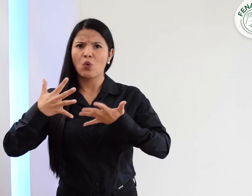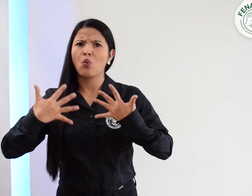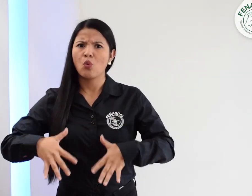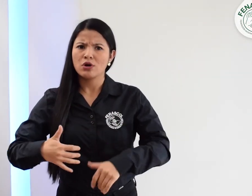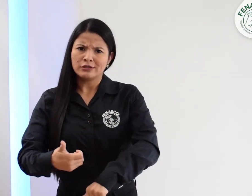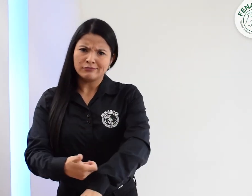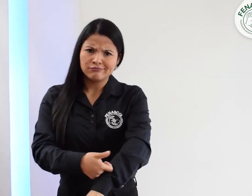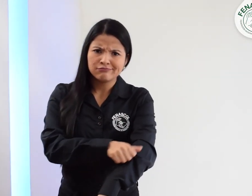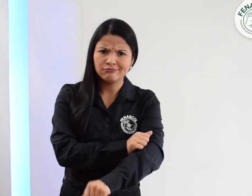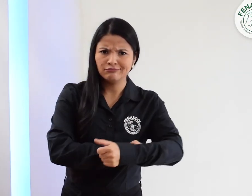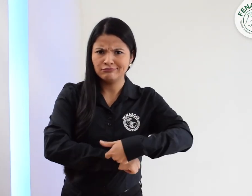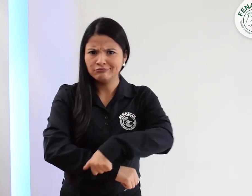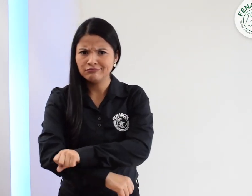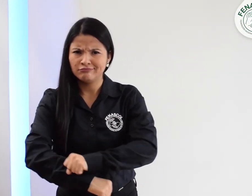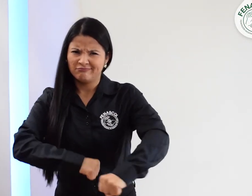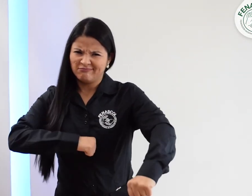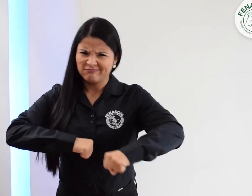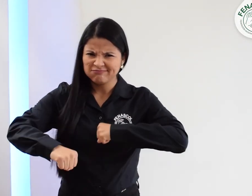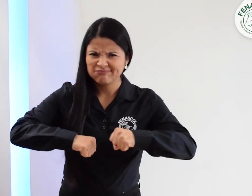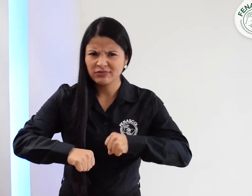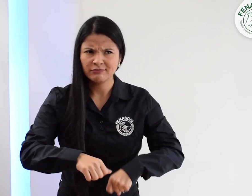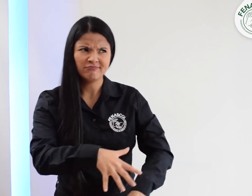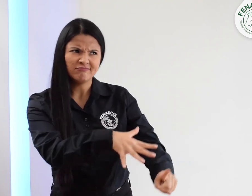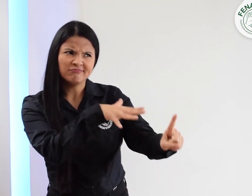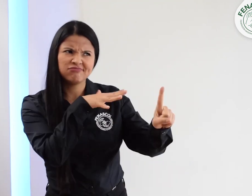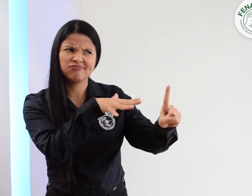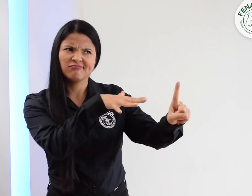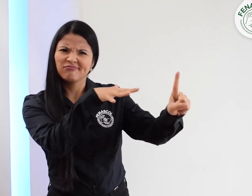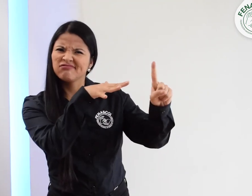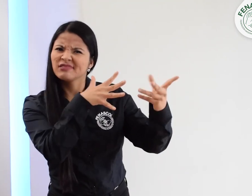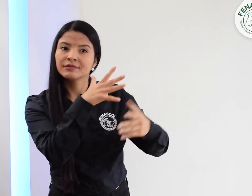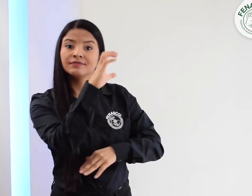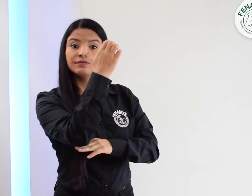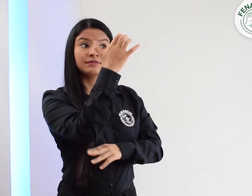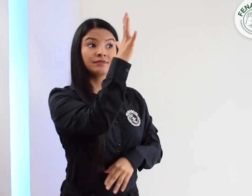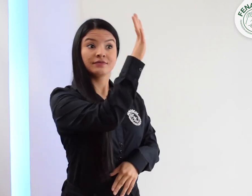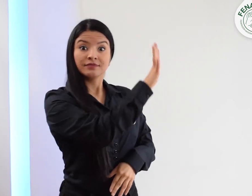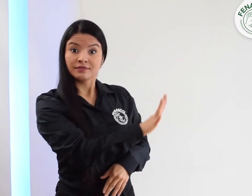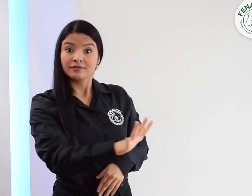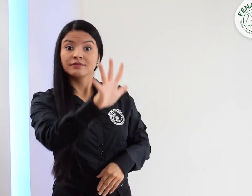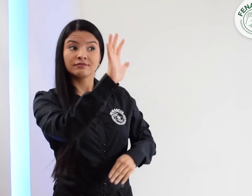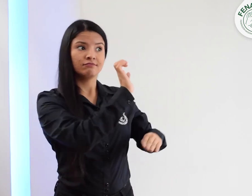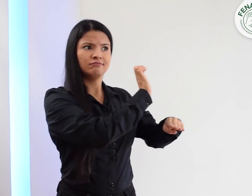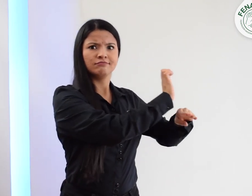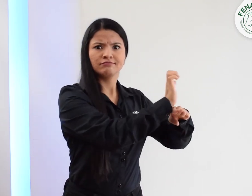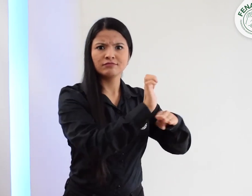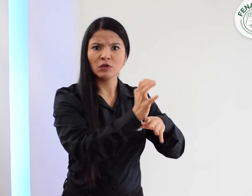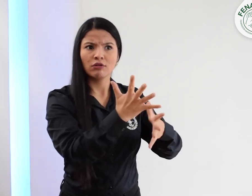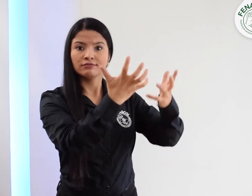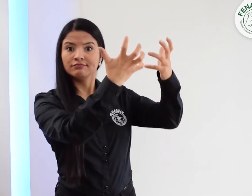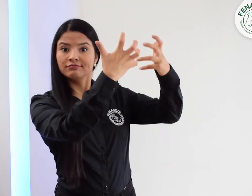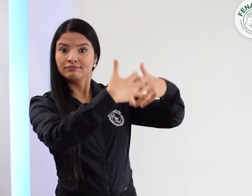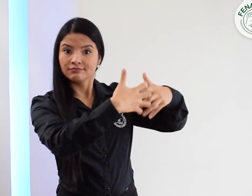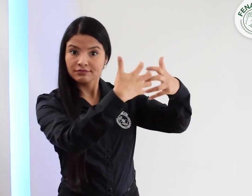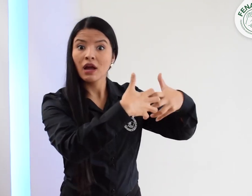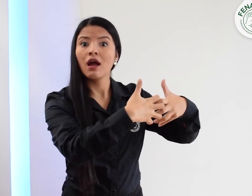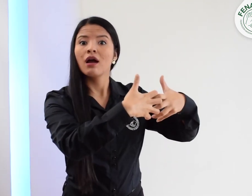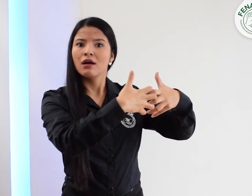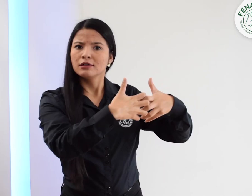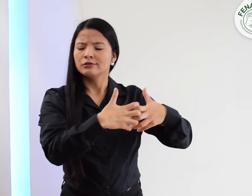En SERVIR seguimos trabajando para que las empresas u organizaciones a nivel nacional